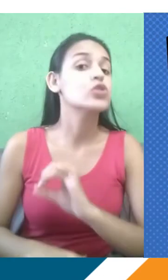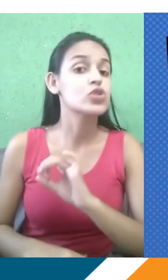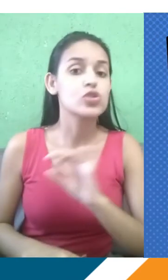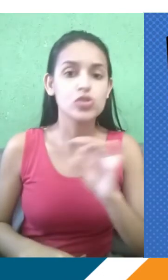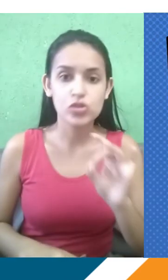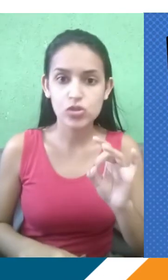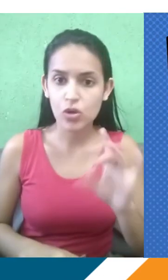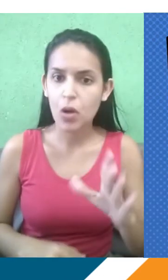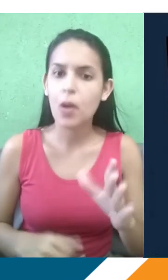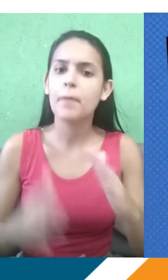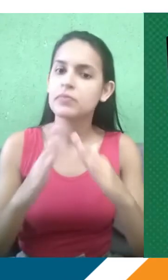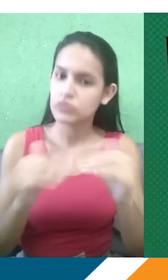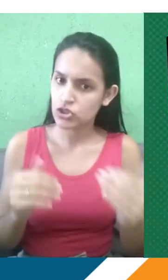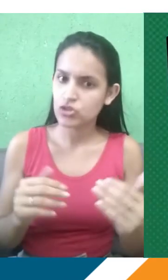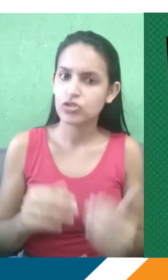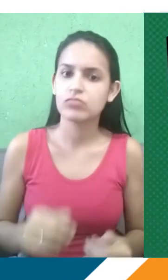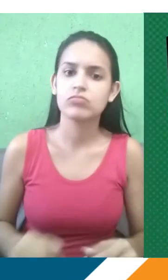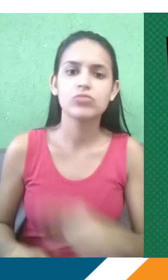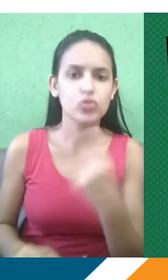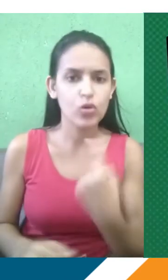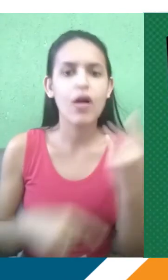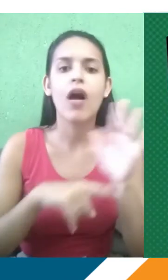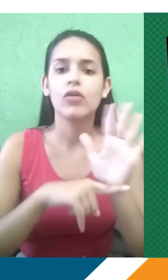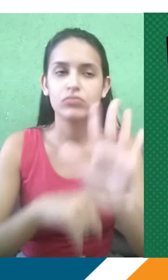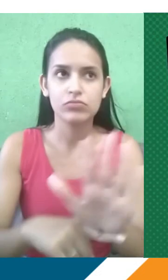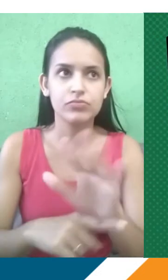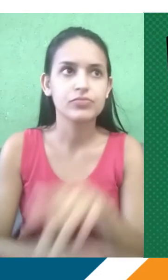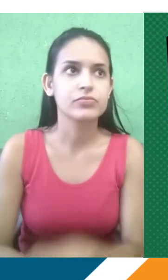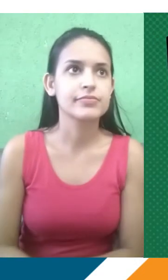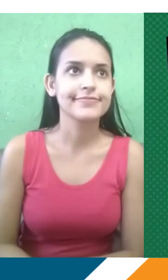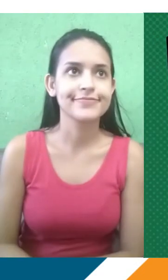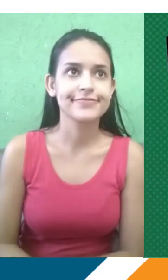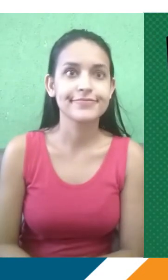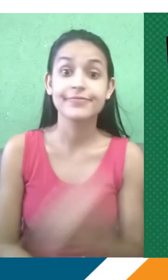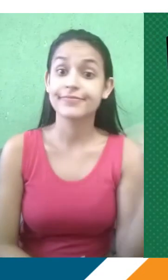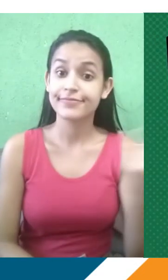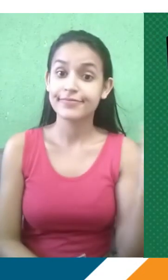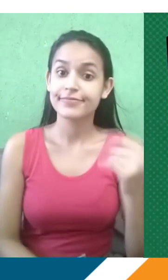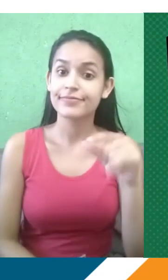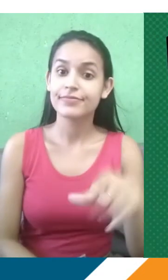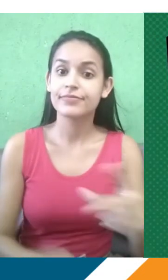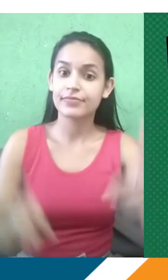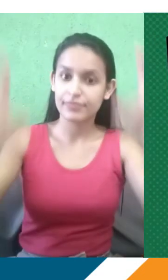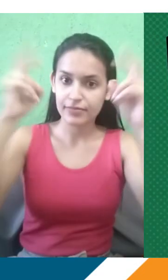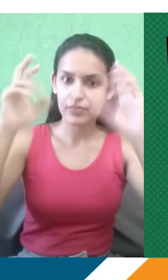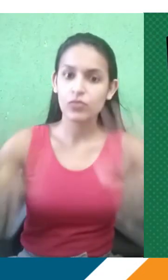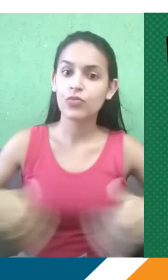gente está aqui para ajudar vocês. E a motivação nos conteúdos que nós tratamos. É sempre importante vocês perceberem que quando a gente tem esses simulados de língua